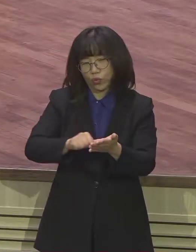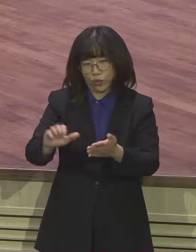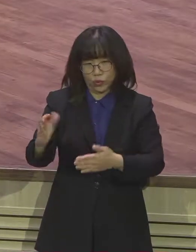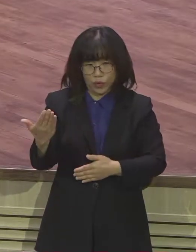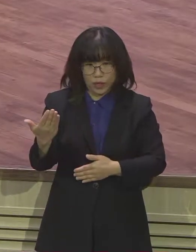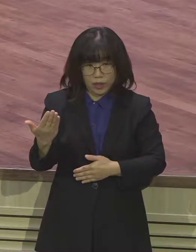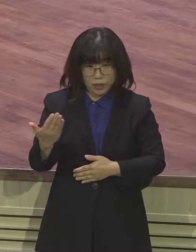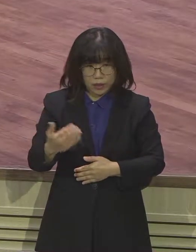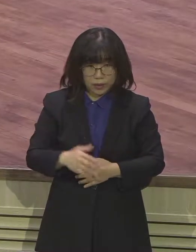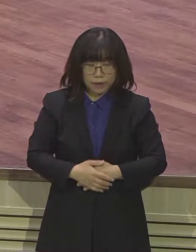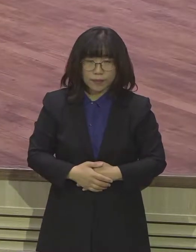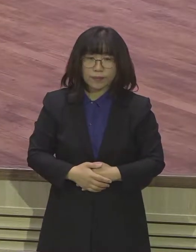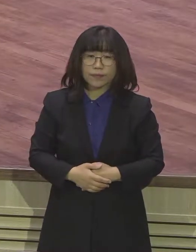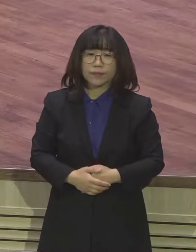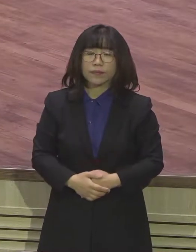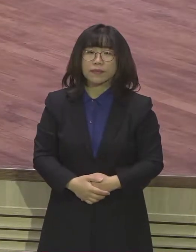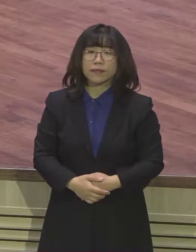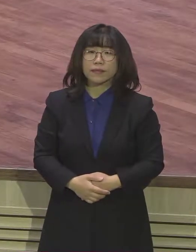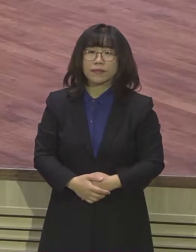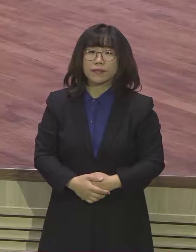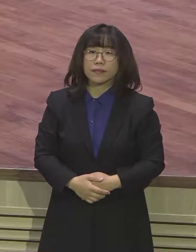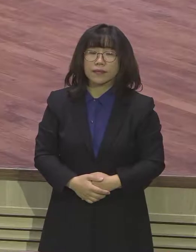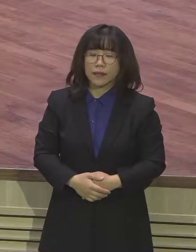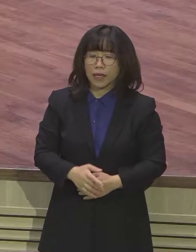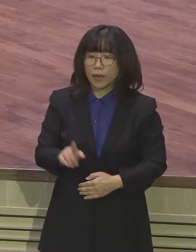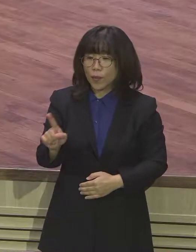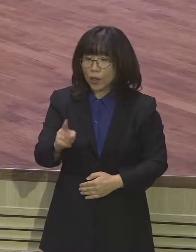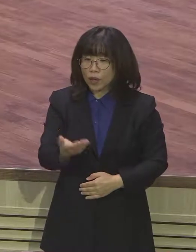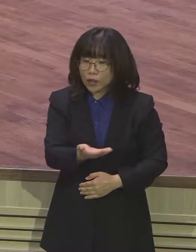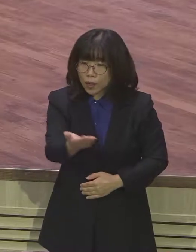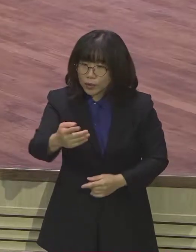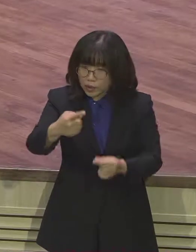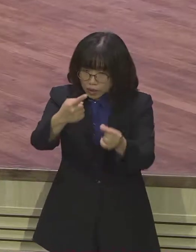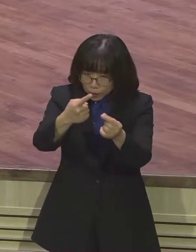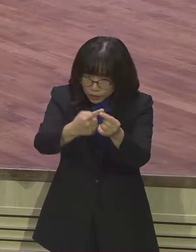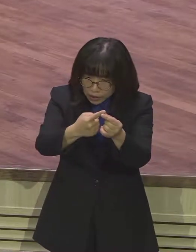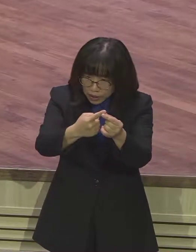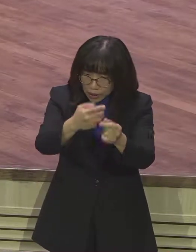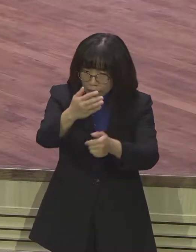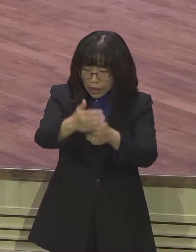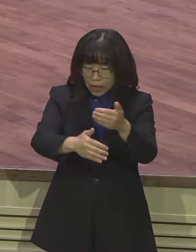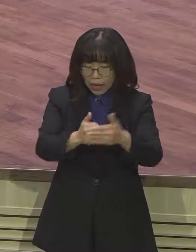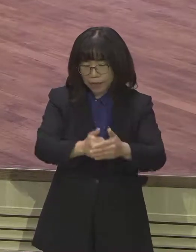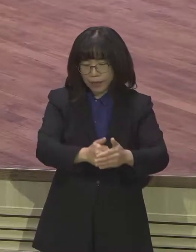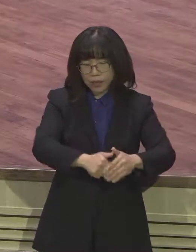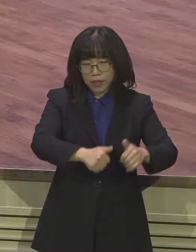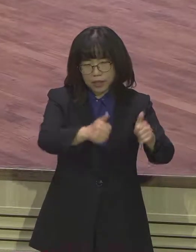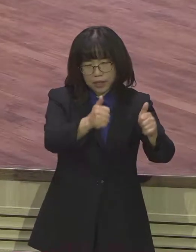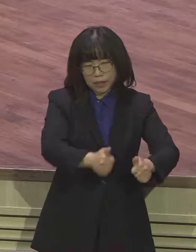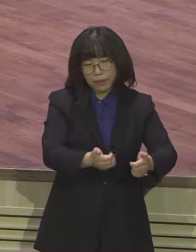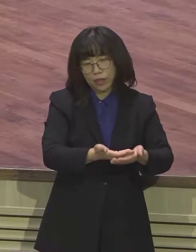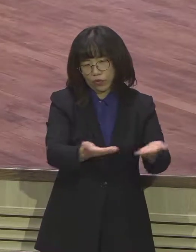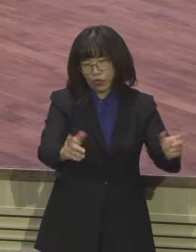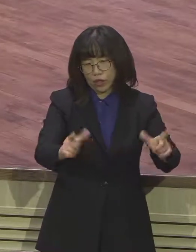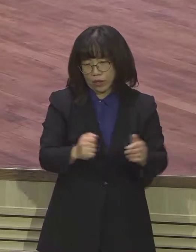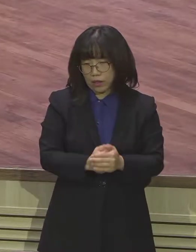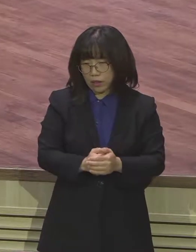우리가 기억해야 될 두 가지가 뭐냐 하나님이 원하시는 것은 심판이 아닙니다 하나님이 우리에게 원하시는 것은 바로